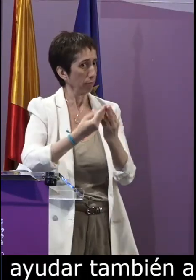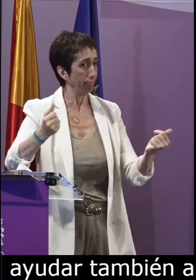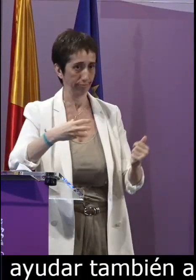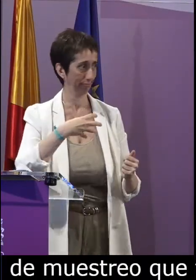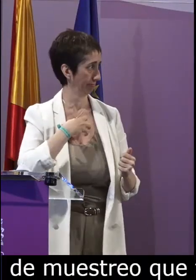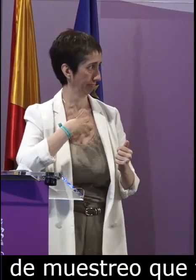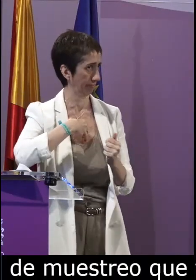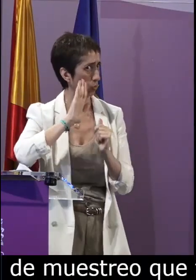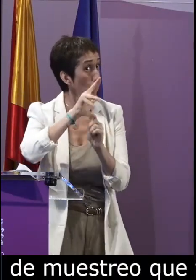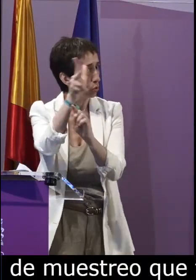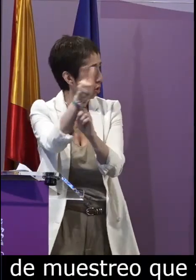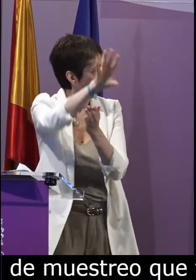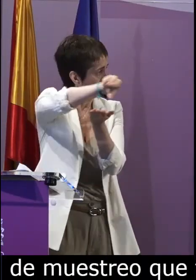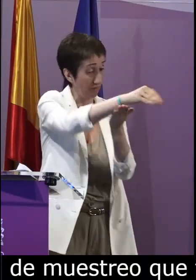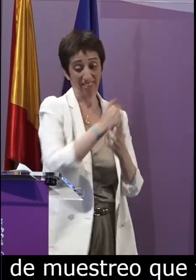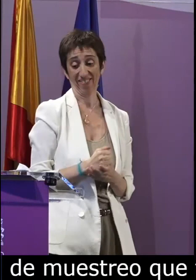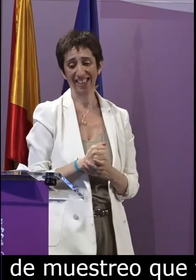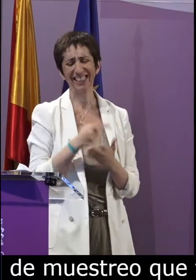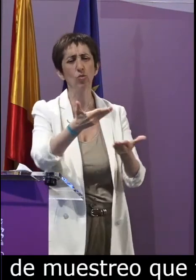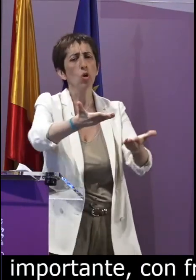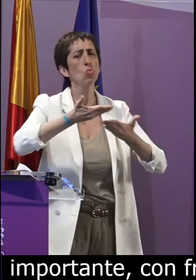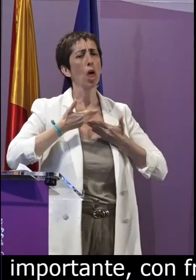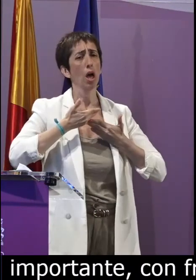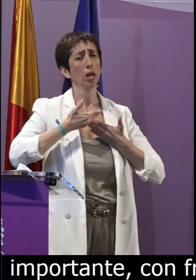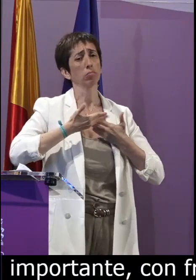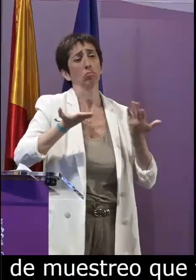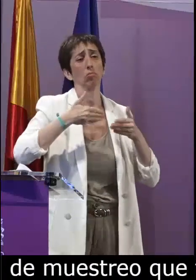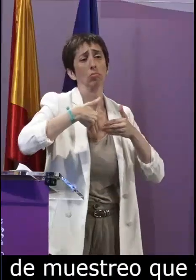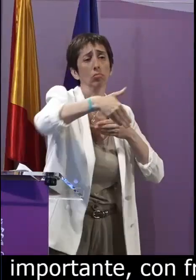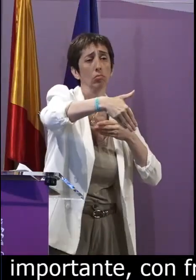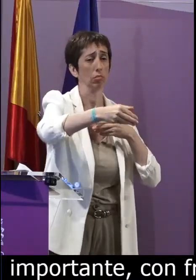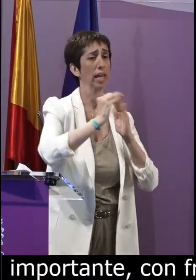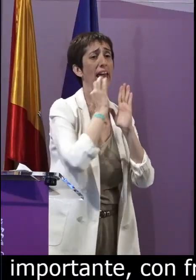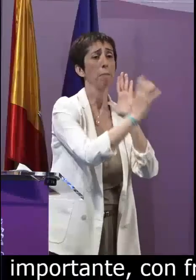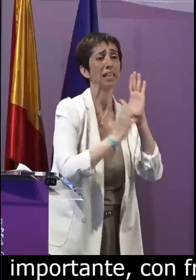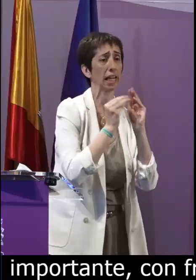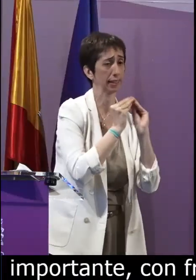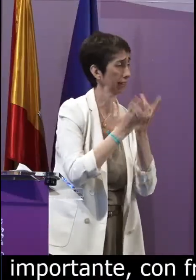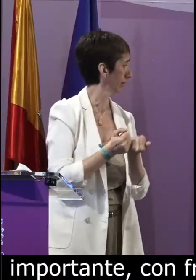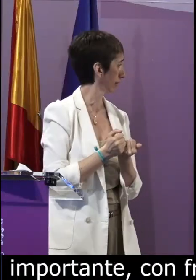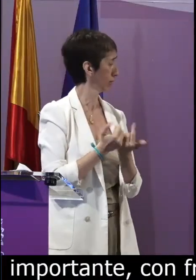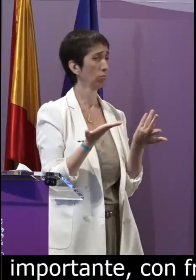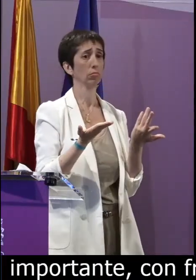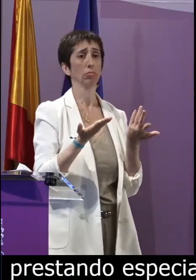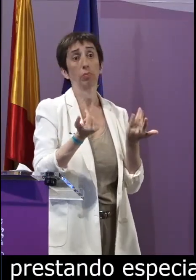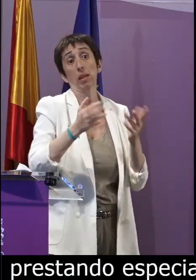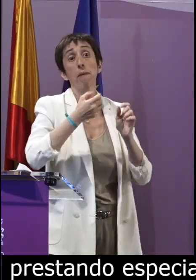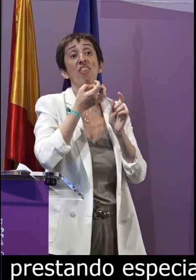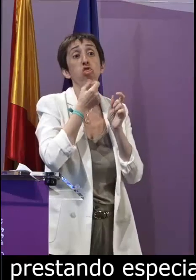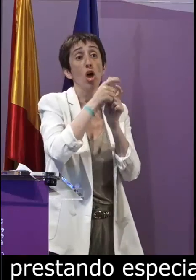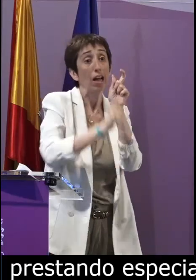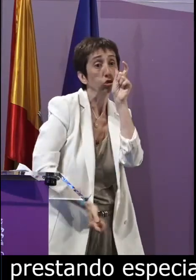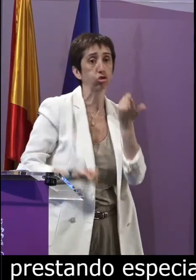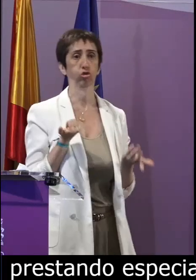prestando especial atención en las personas sordas mayores para atesorar esa lengua de signos que nos